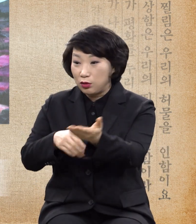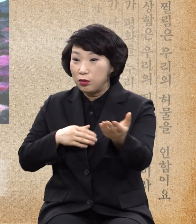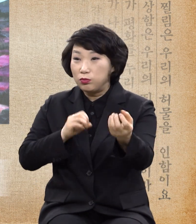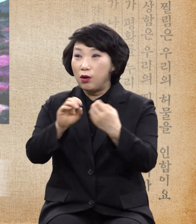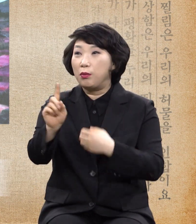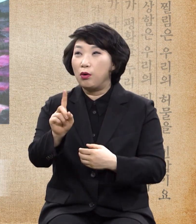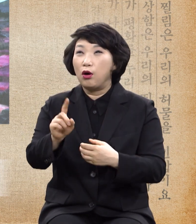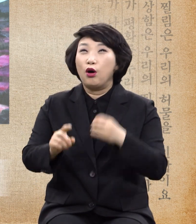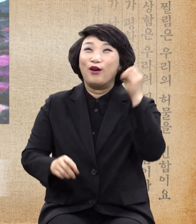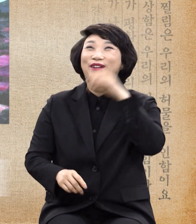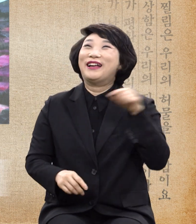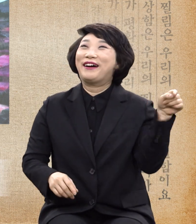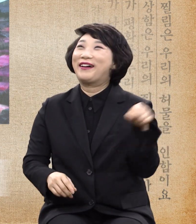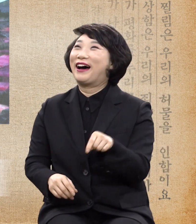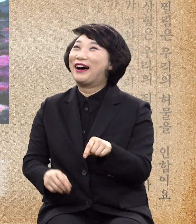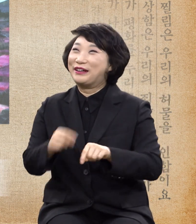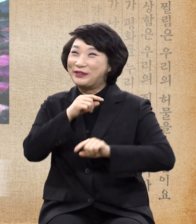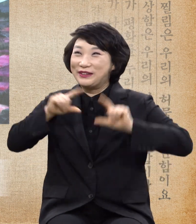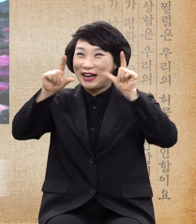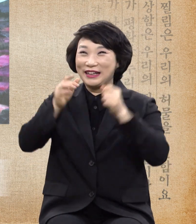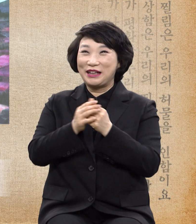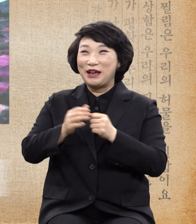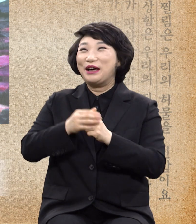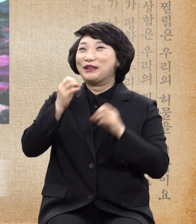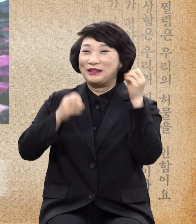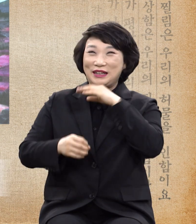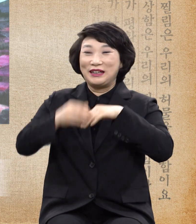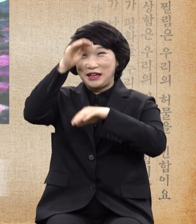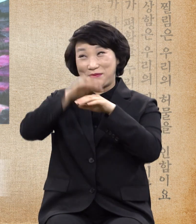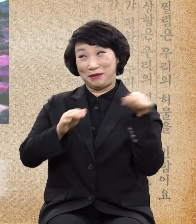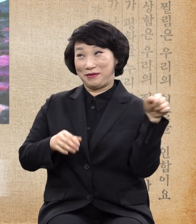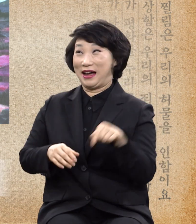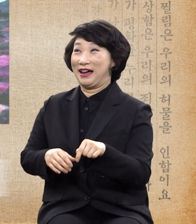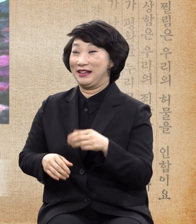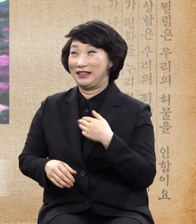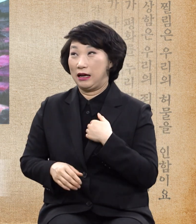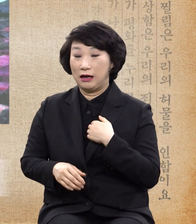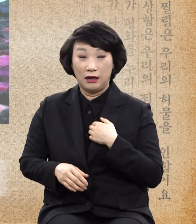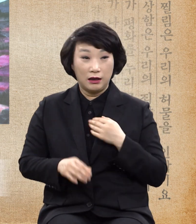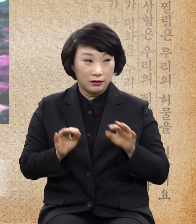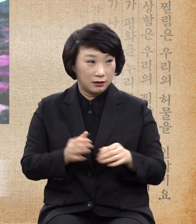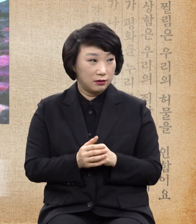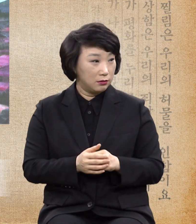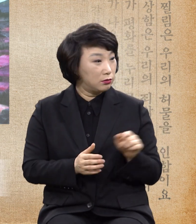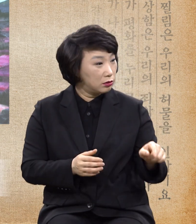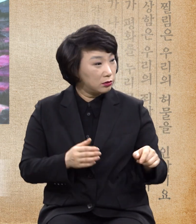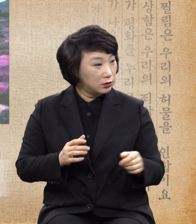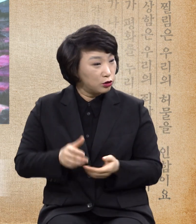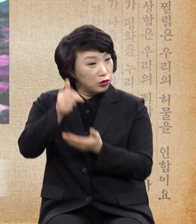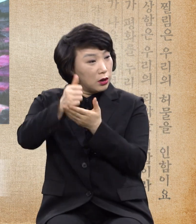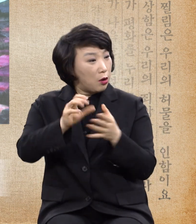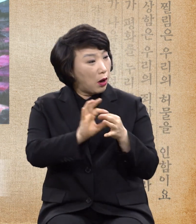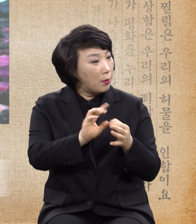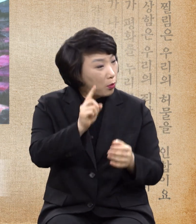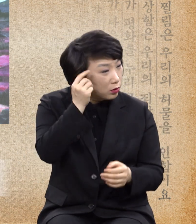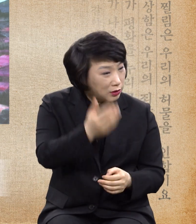그냥 뭐 주일 날이자 예배하러 왔지요 나하고 물은 사과 있냐 상관없어도 괜찮습니다